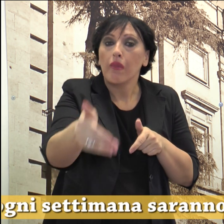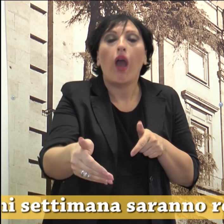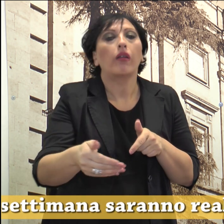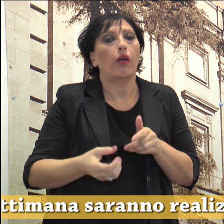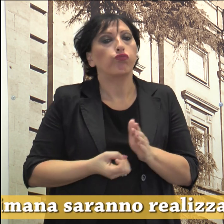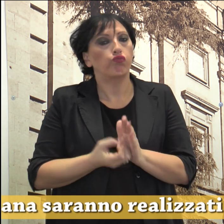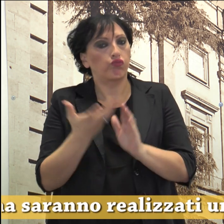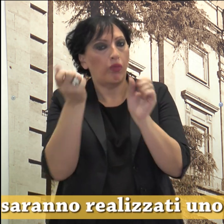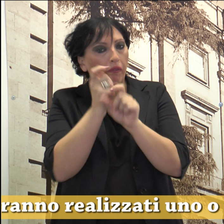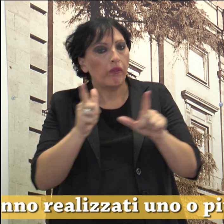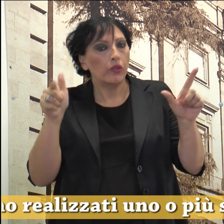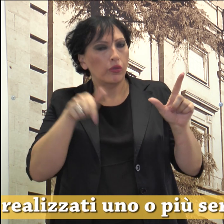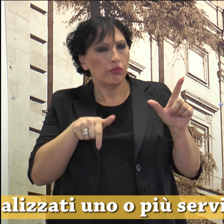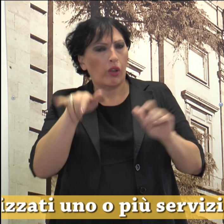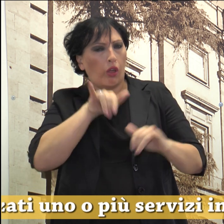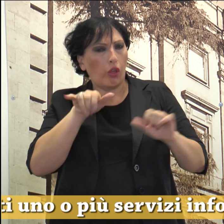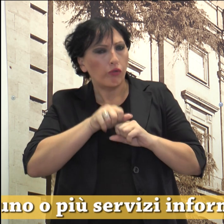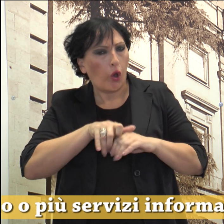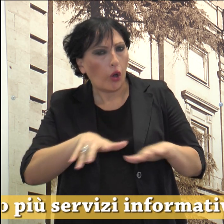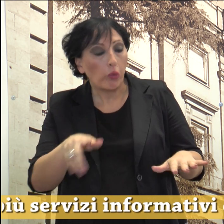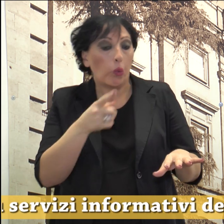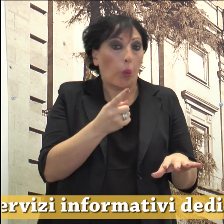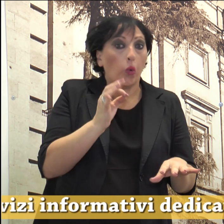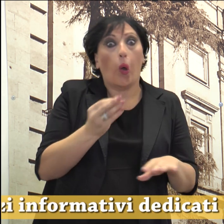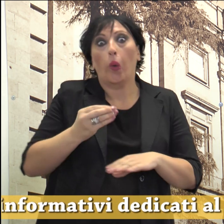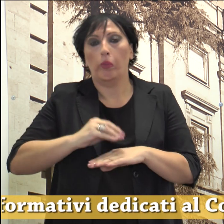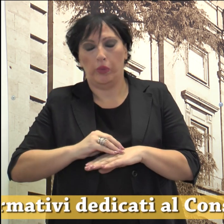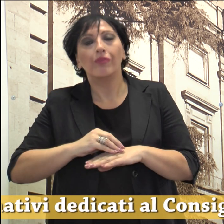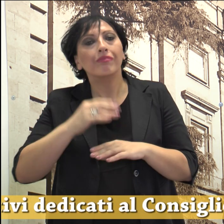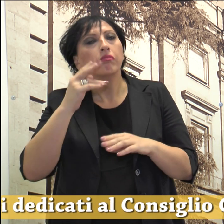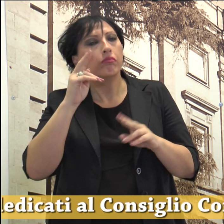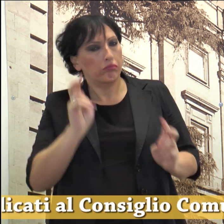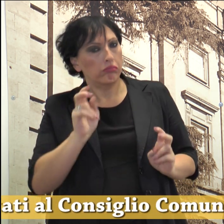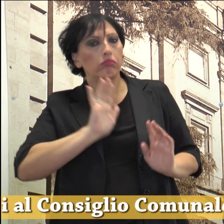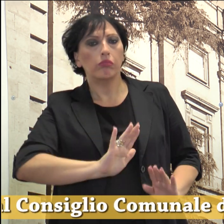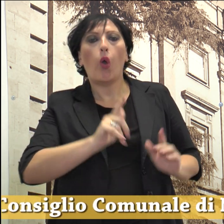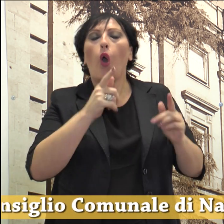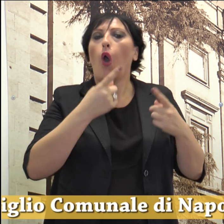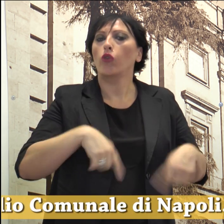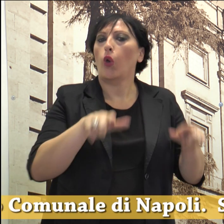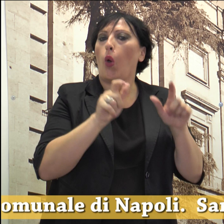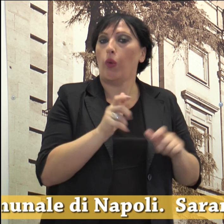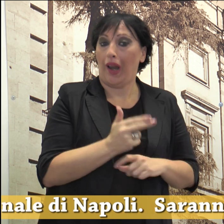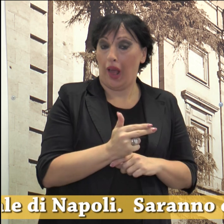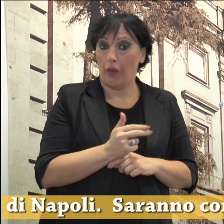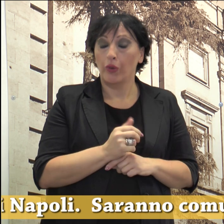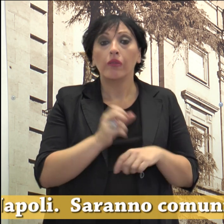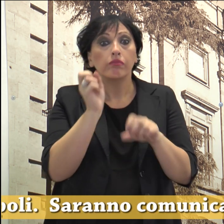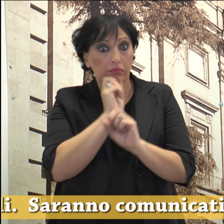o più servizi informativi dedicati al Consiglio Comunale di Napoli. Saranno comunicati i principali eventi che